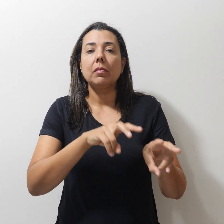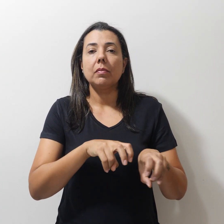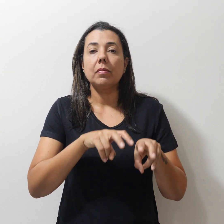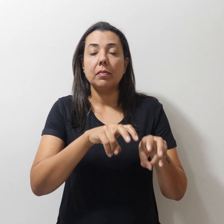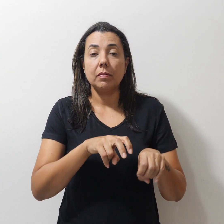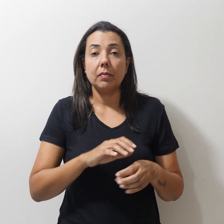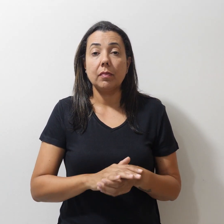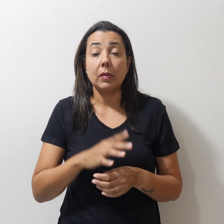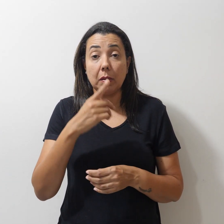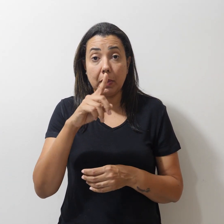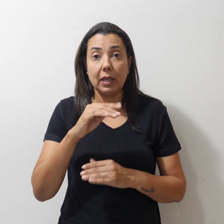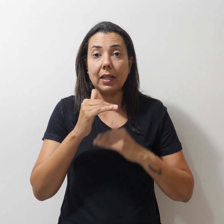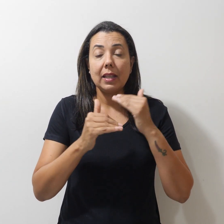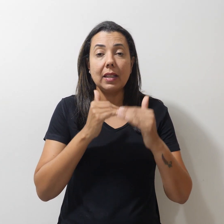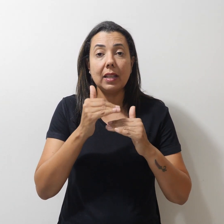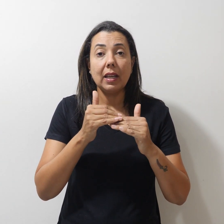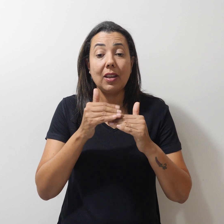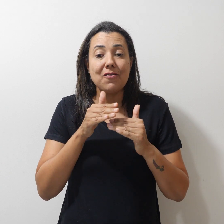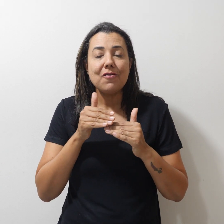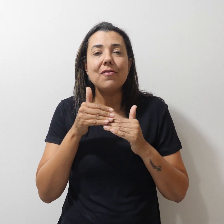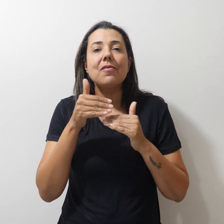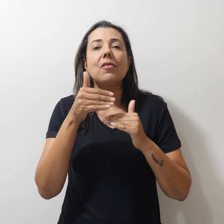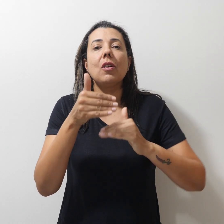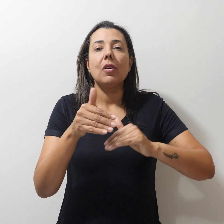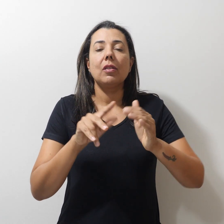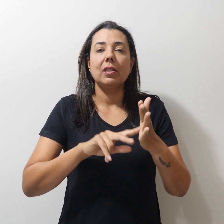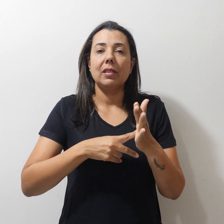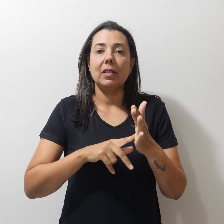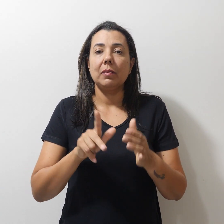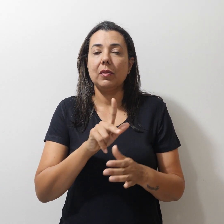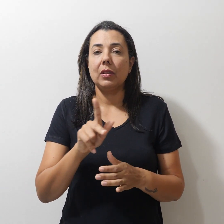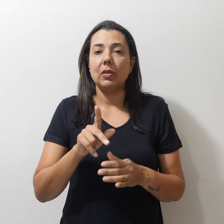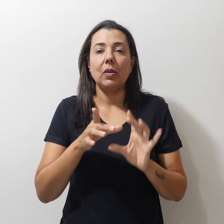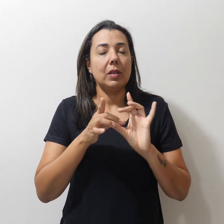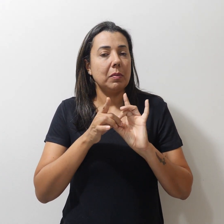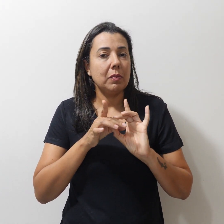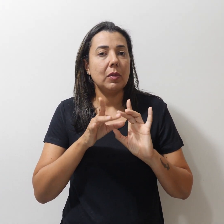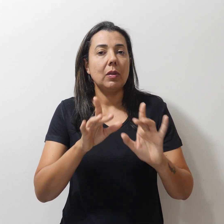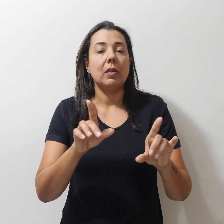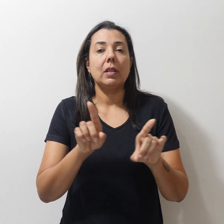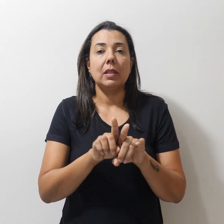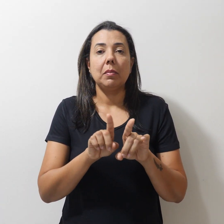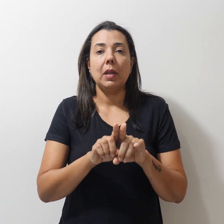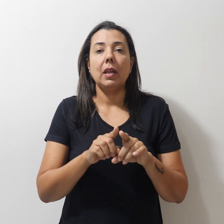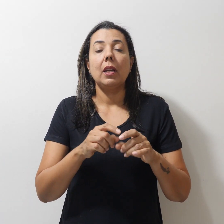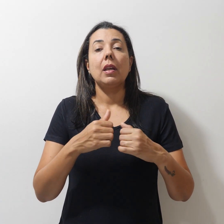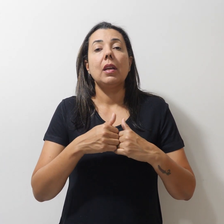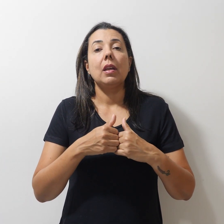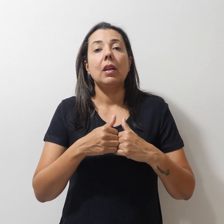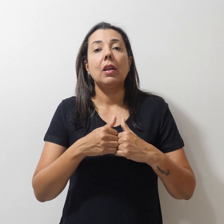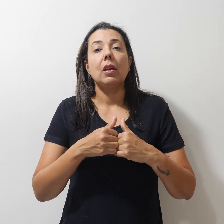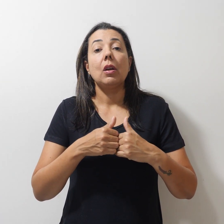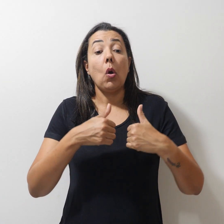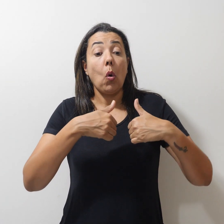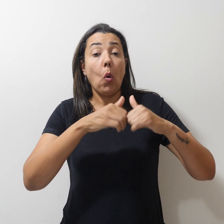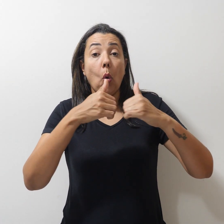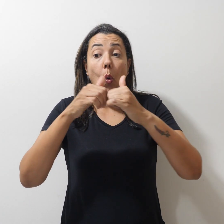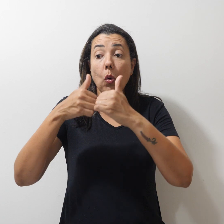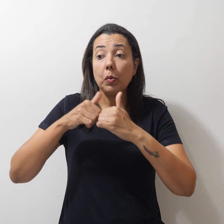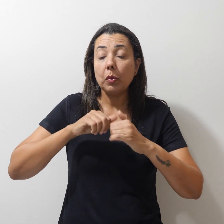Para que ninguém fique de fora, o sindicato disponibilizará ônibus saindo de vários locais do Distrito